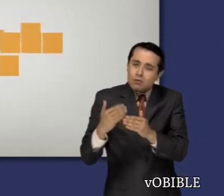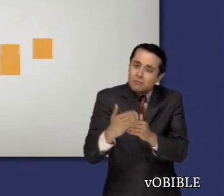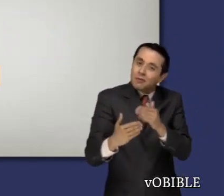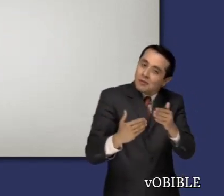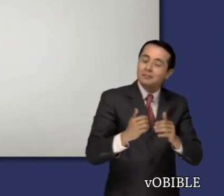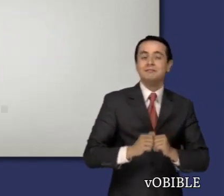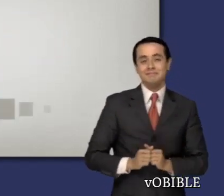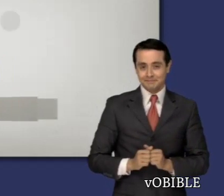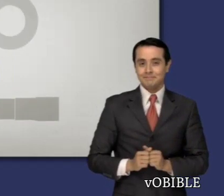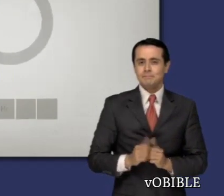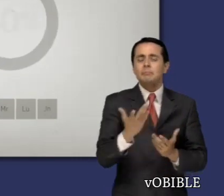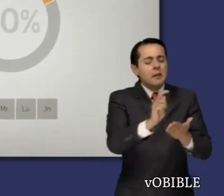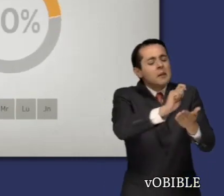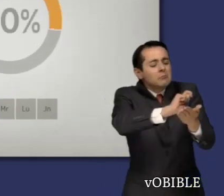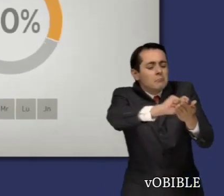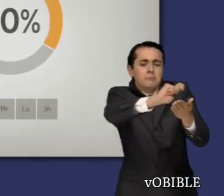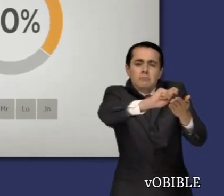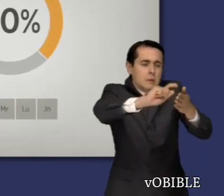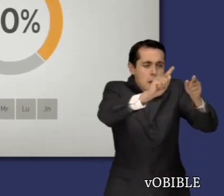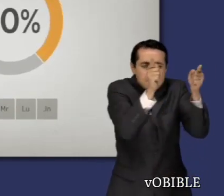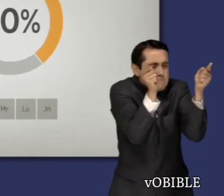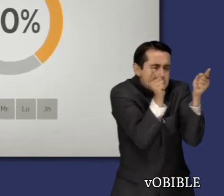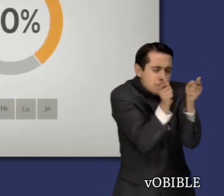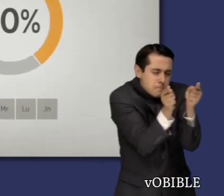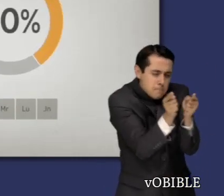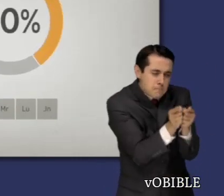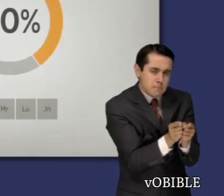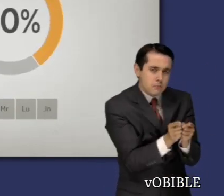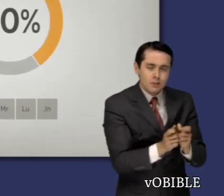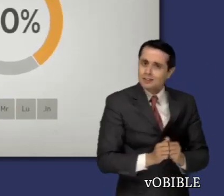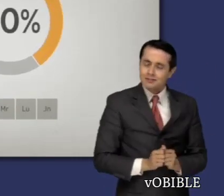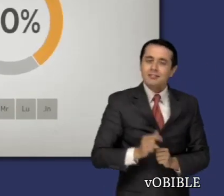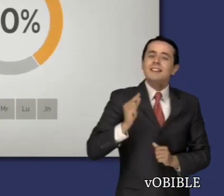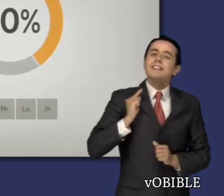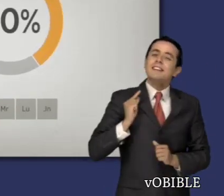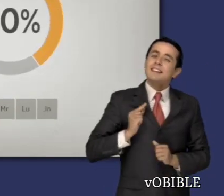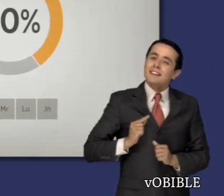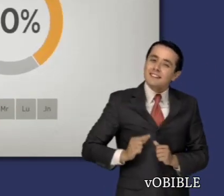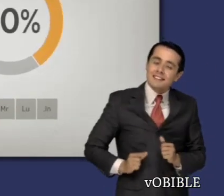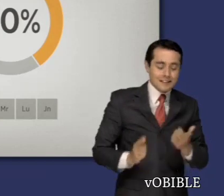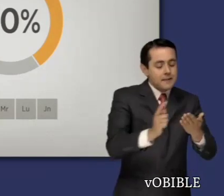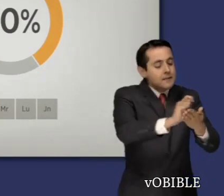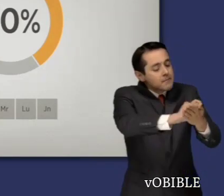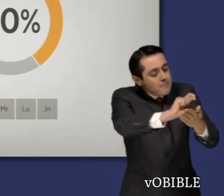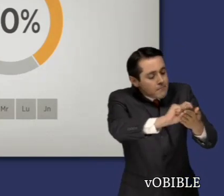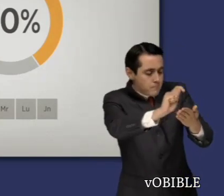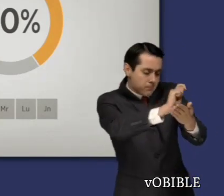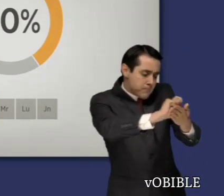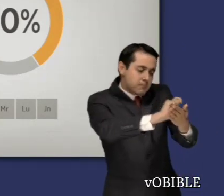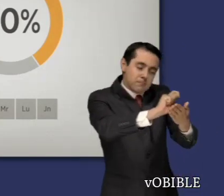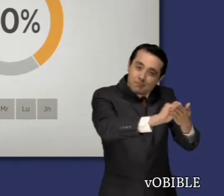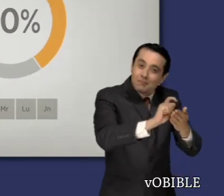orden cronológico. Casi un 40% de los sucesos y detalles que relata Mateo no se mencionan en ninguno de los otros tres